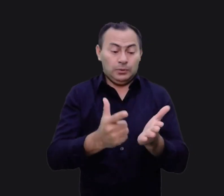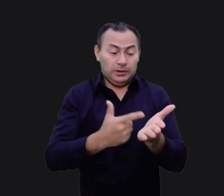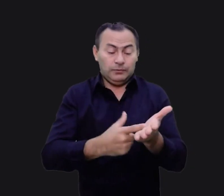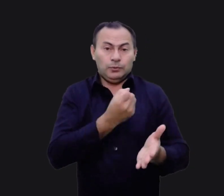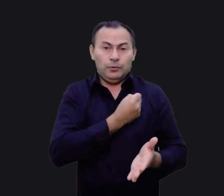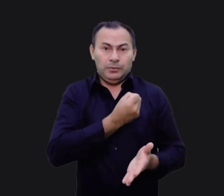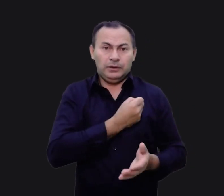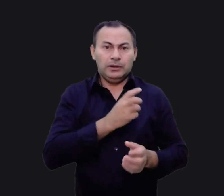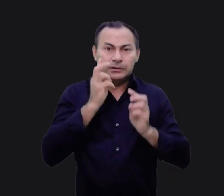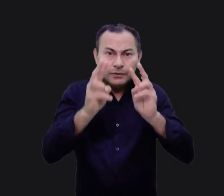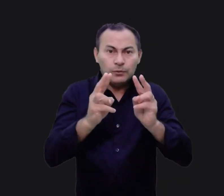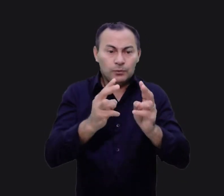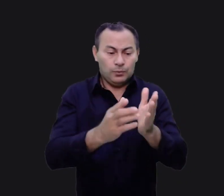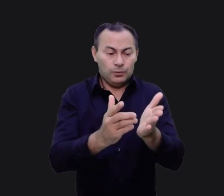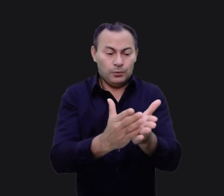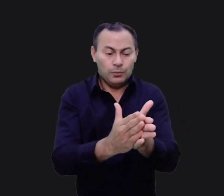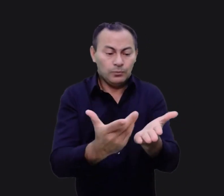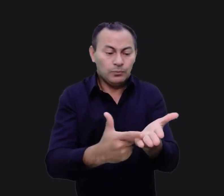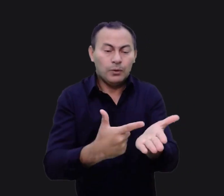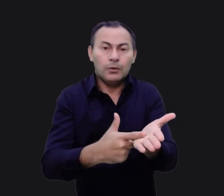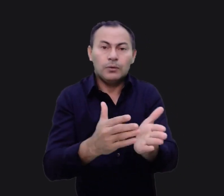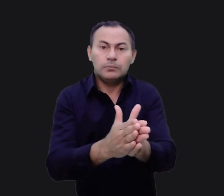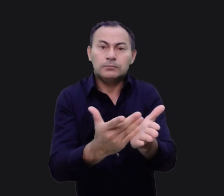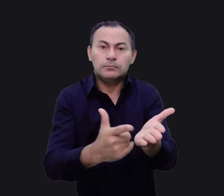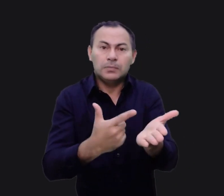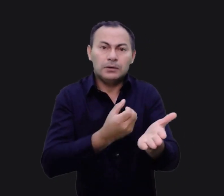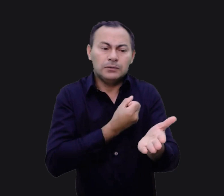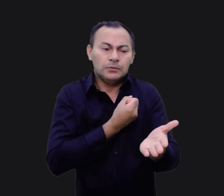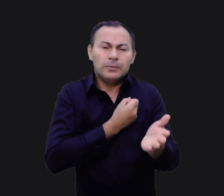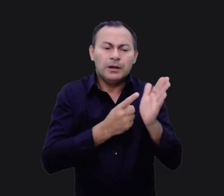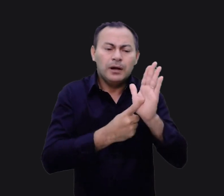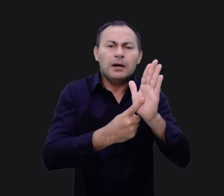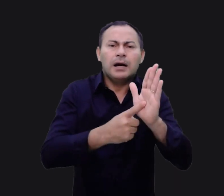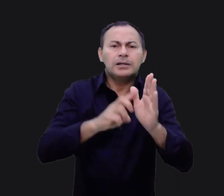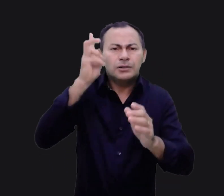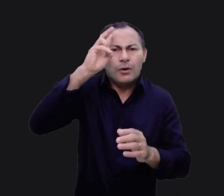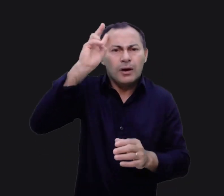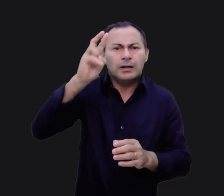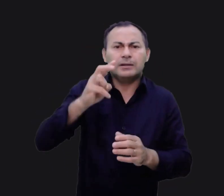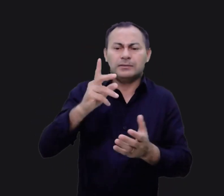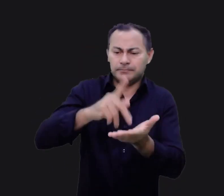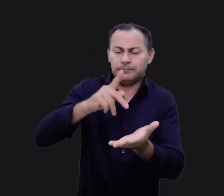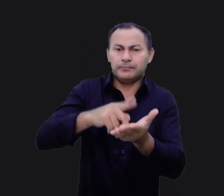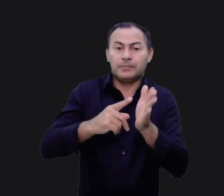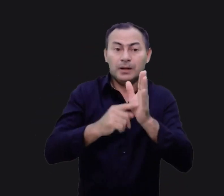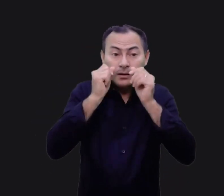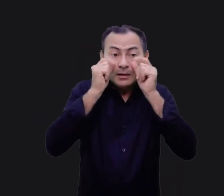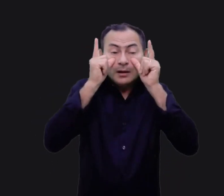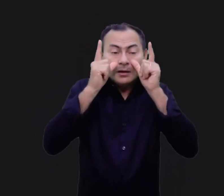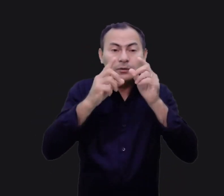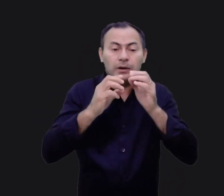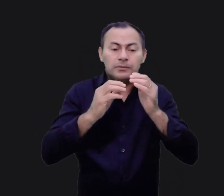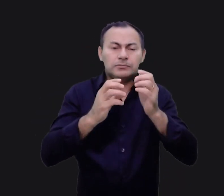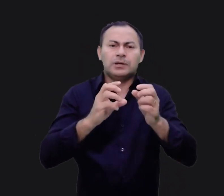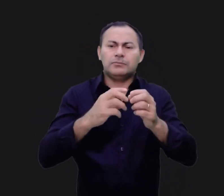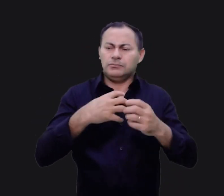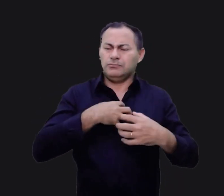livro de Números nos apresenta a verdade usando alegorias, uma verdade impressionante que nos desperta se estivermos apáticos,